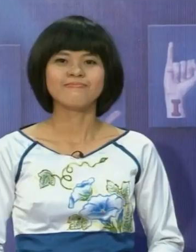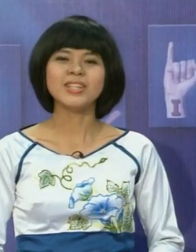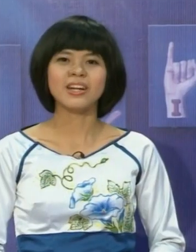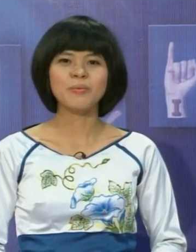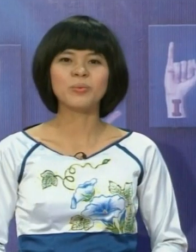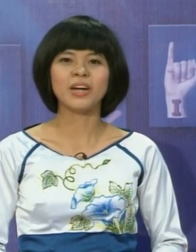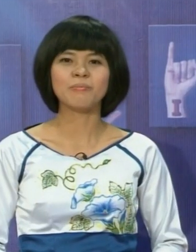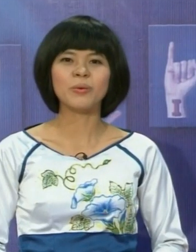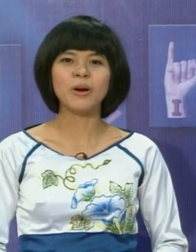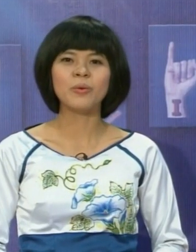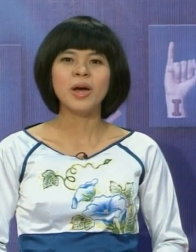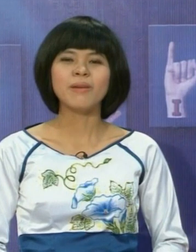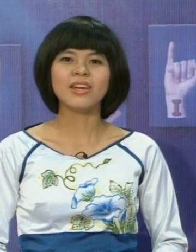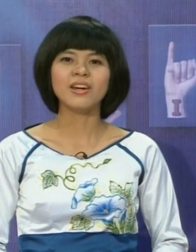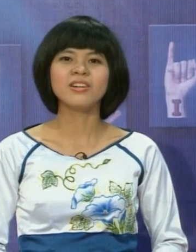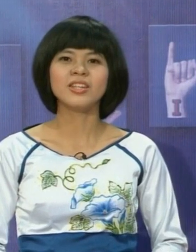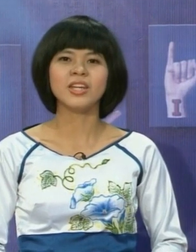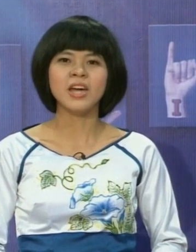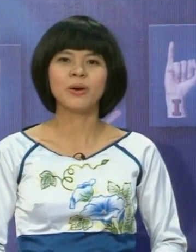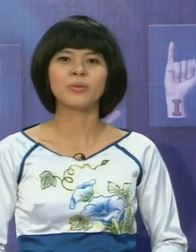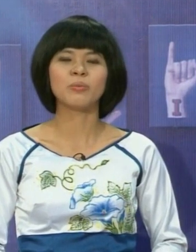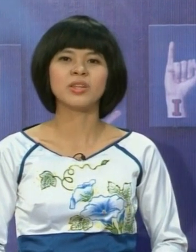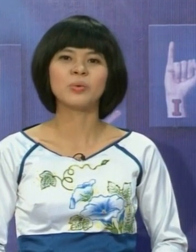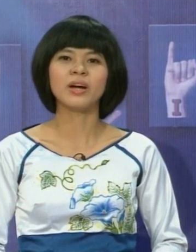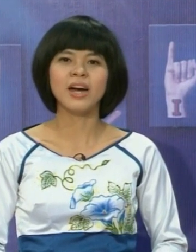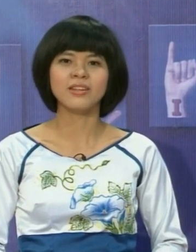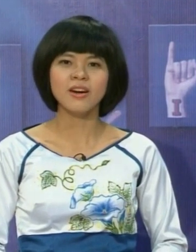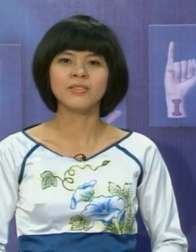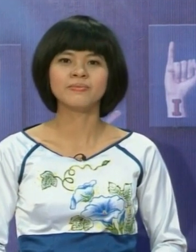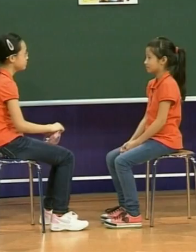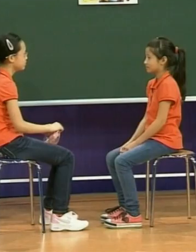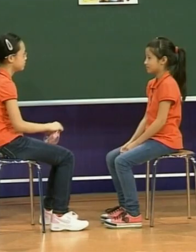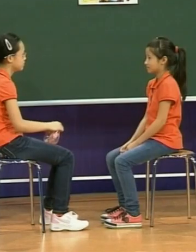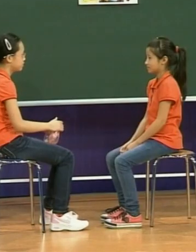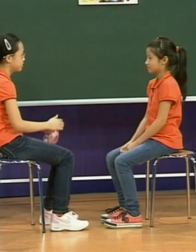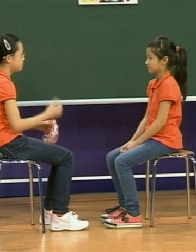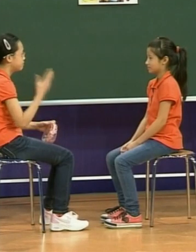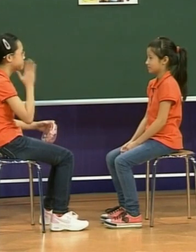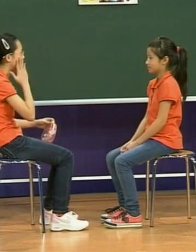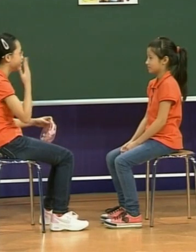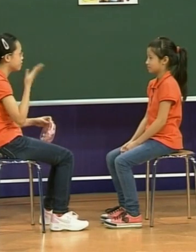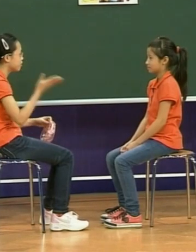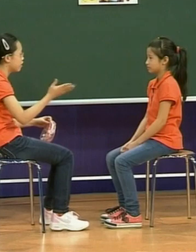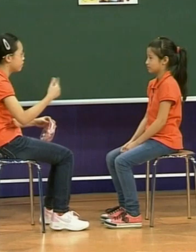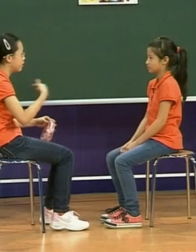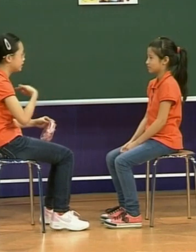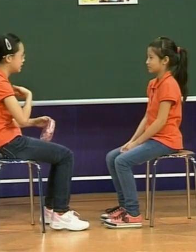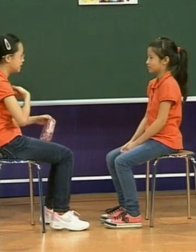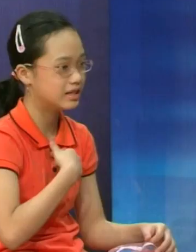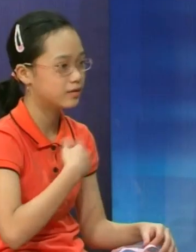Bây giờ các em cùng thực hành mẫu câu Bạn ấy là người như thế nào Thông qua tình huống 2 nữa nhé Các em cùng xem tình huống xảy ra ở nhà giữa hai chị